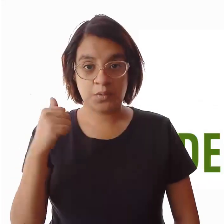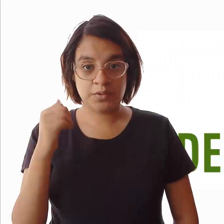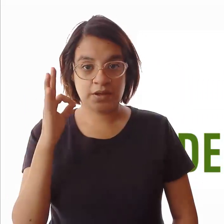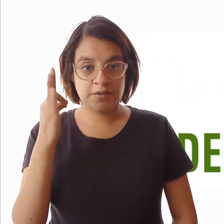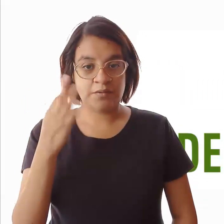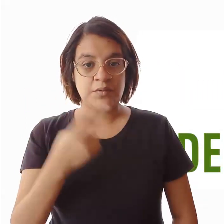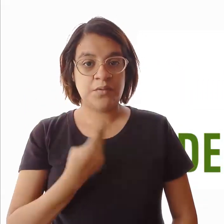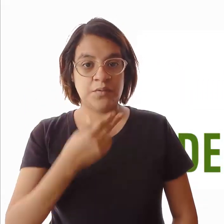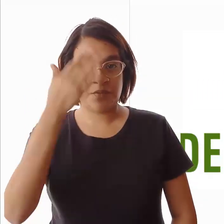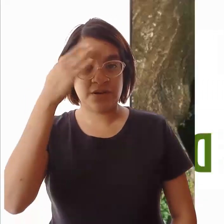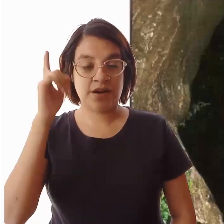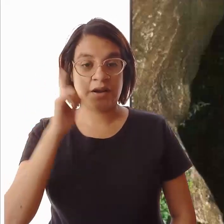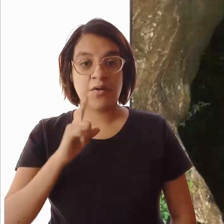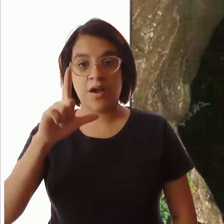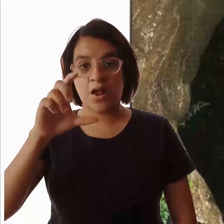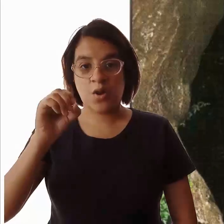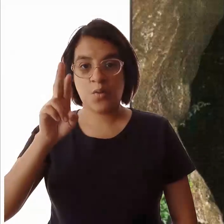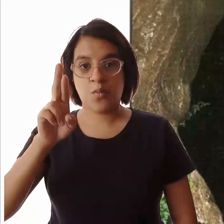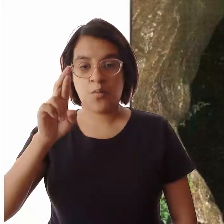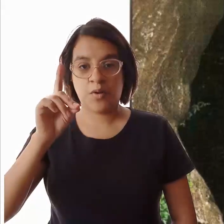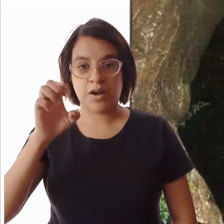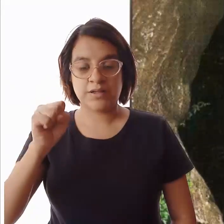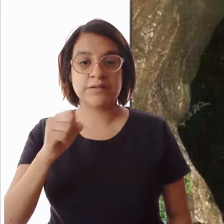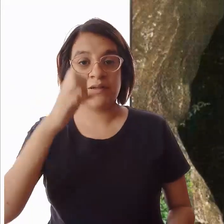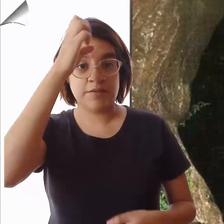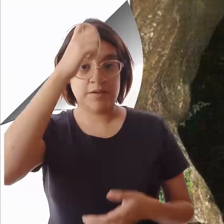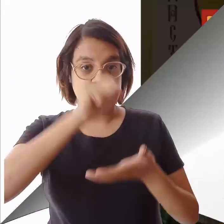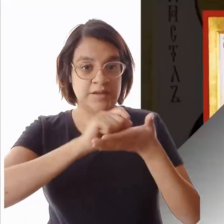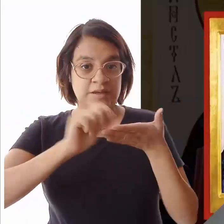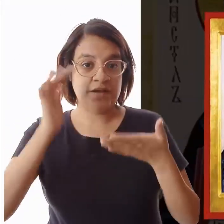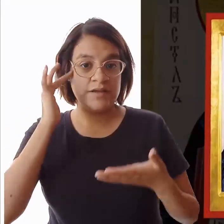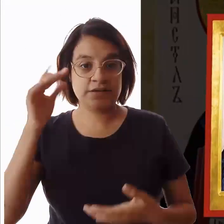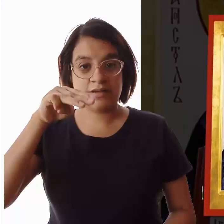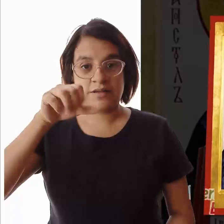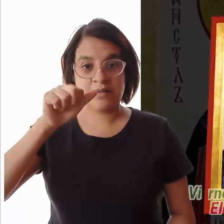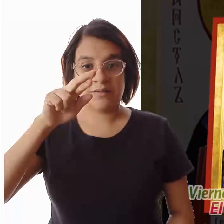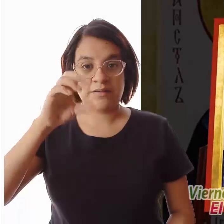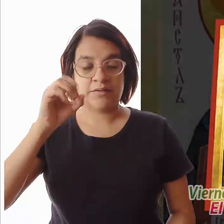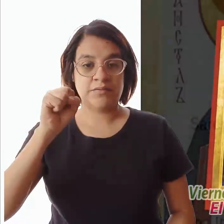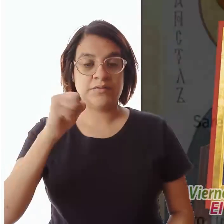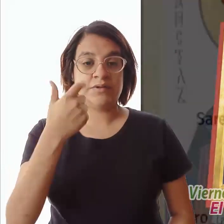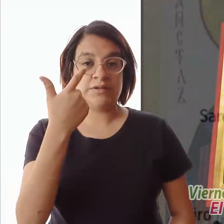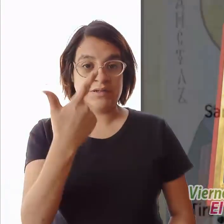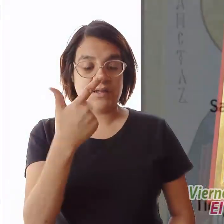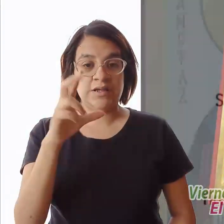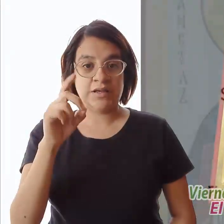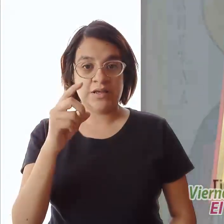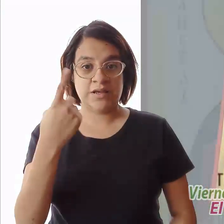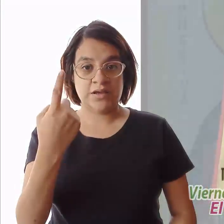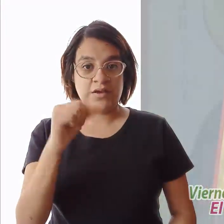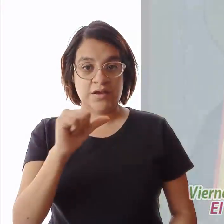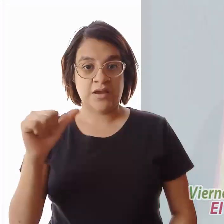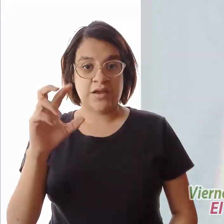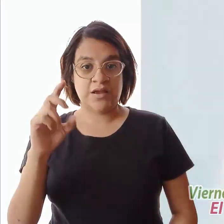11 de febrero, Nuestra Señora de Lourdes Evangelio de San Marcos 7, 31 al 37